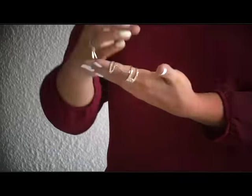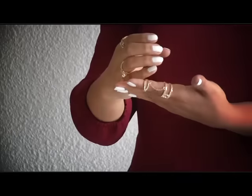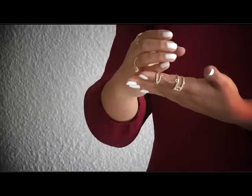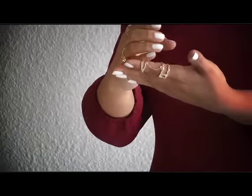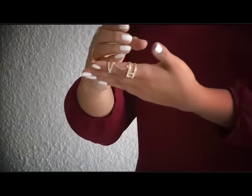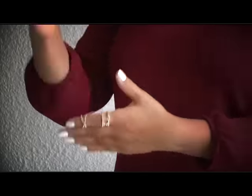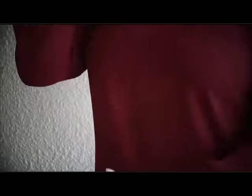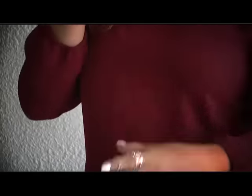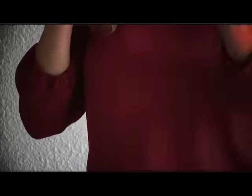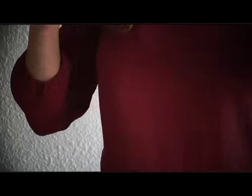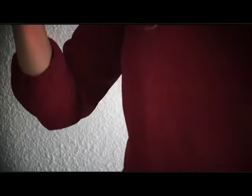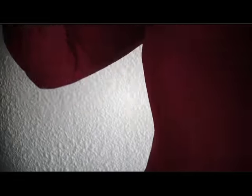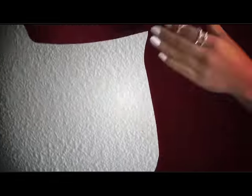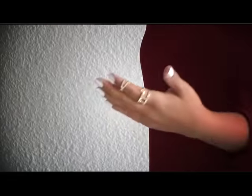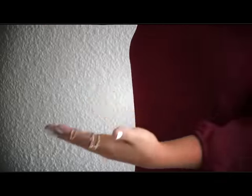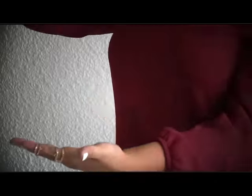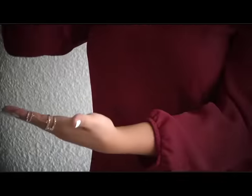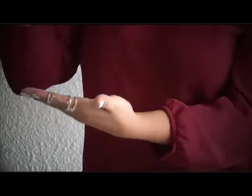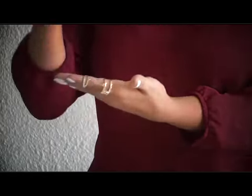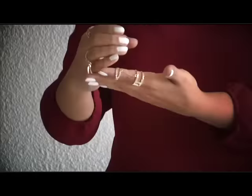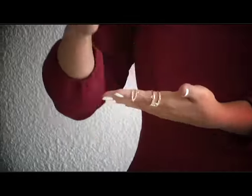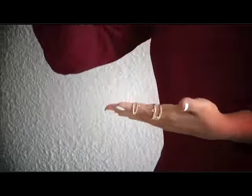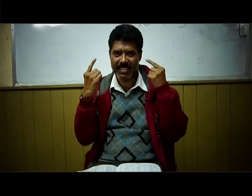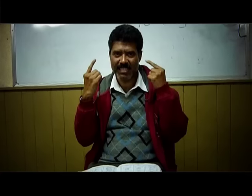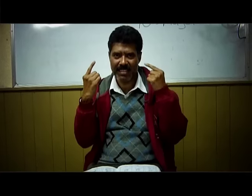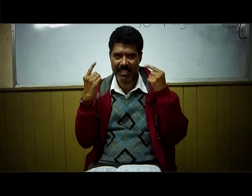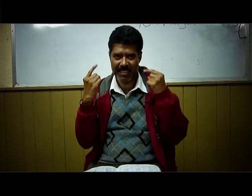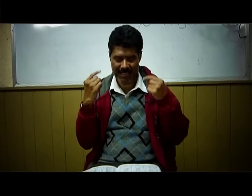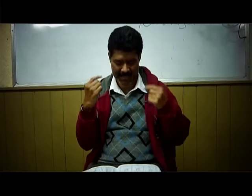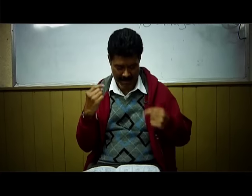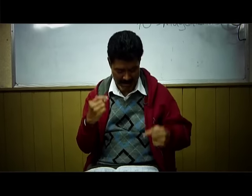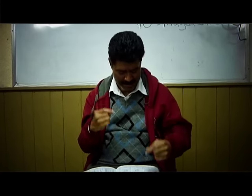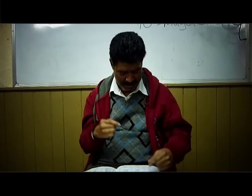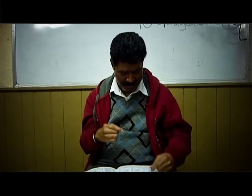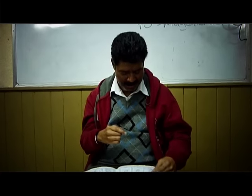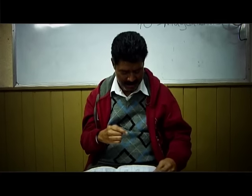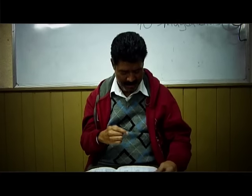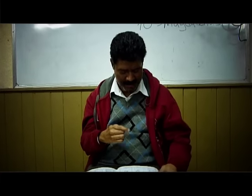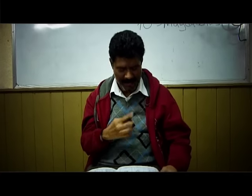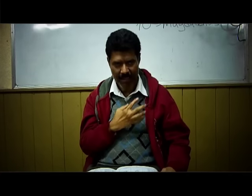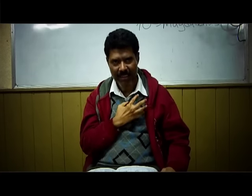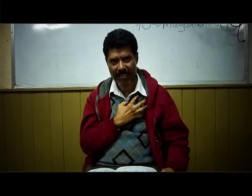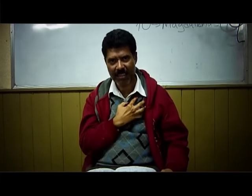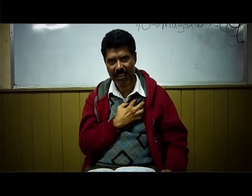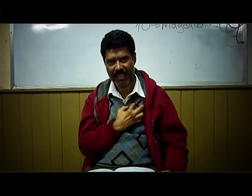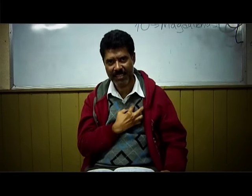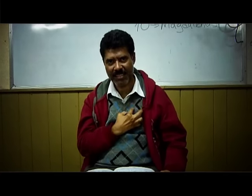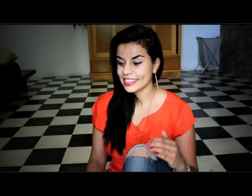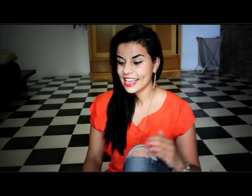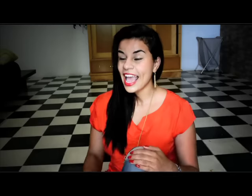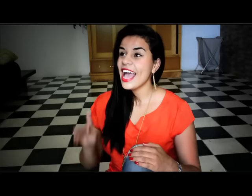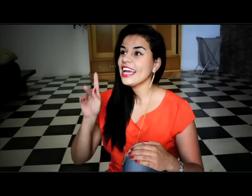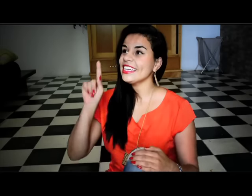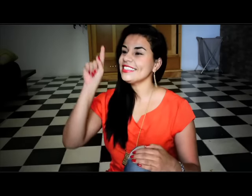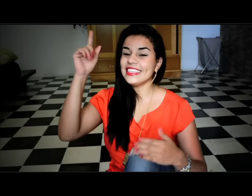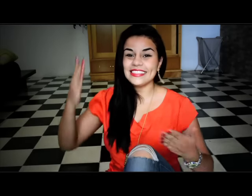Desde hace 7 años el lenguaje de señas es la herramienta que Betsy Cifuentes ha encontrado para entrar al mundo del silencio de los no oyentes.